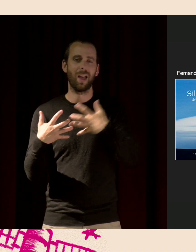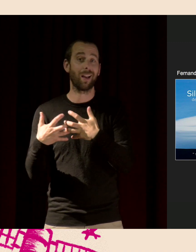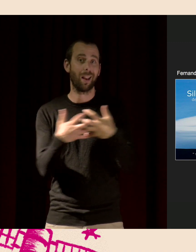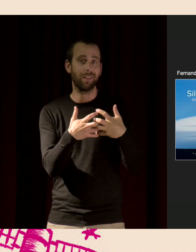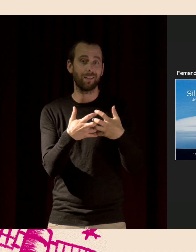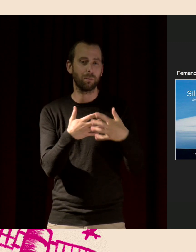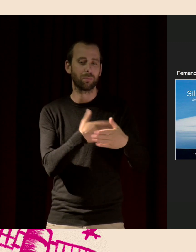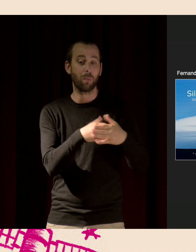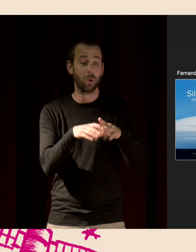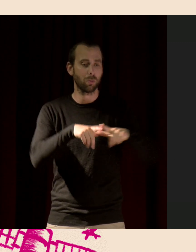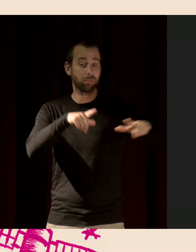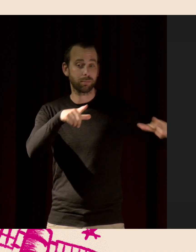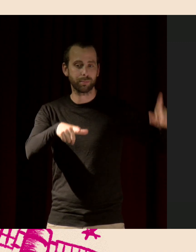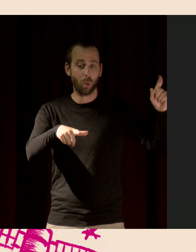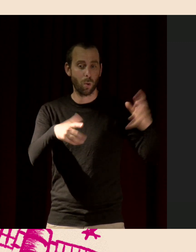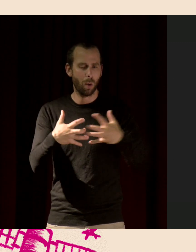gelé.